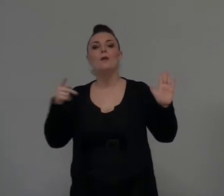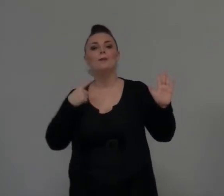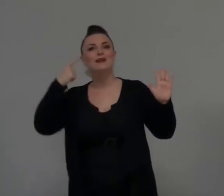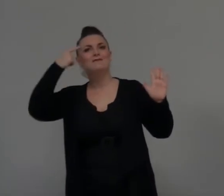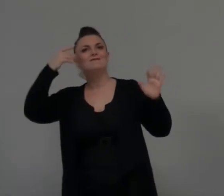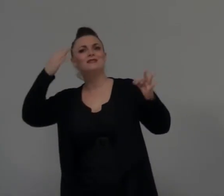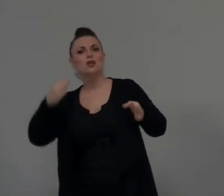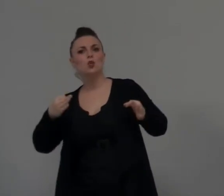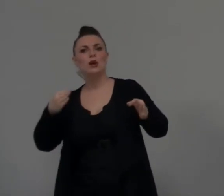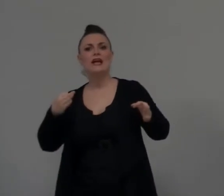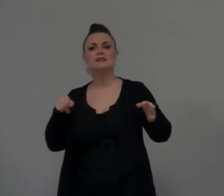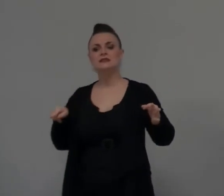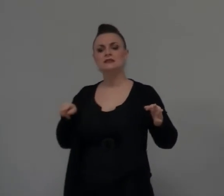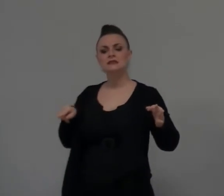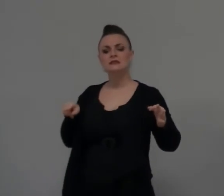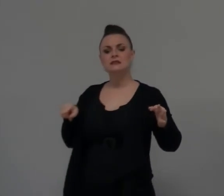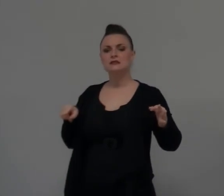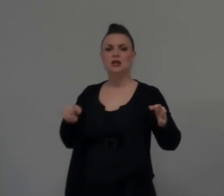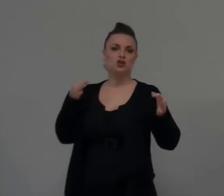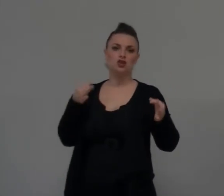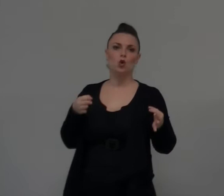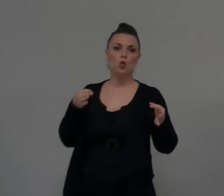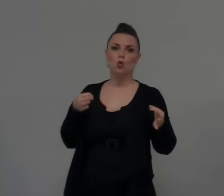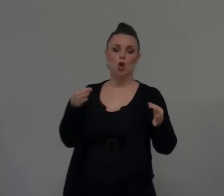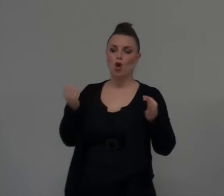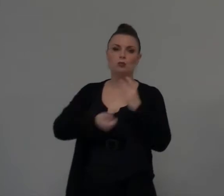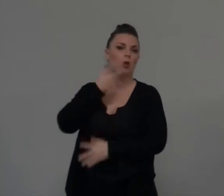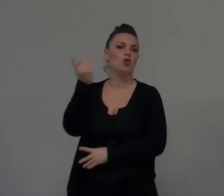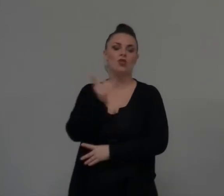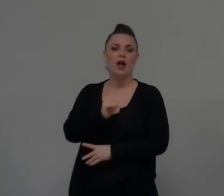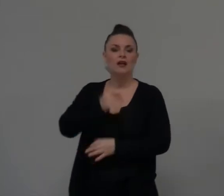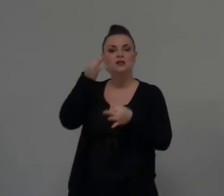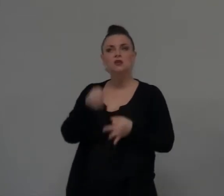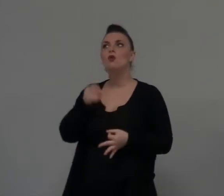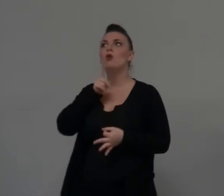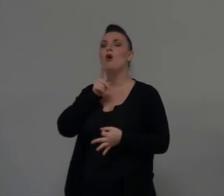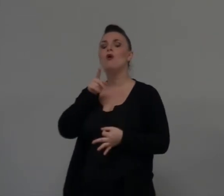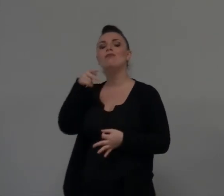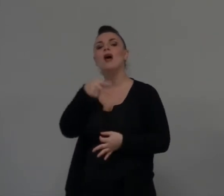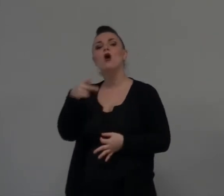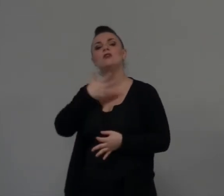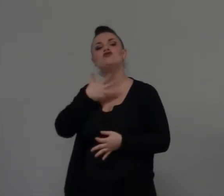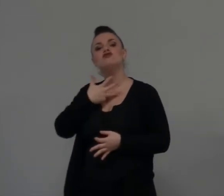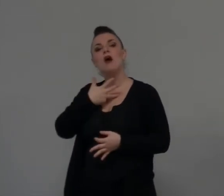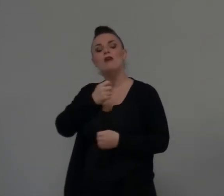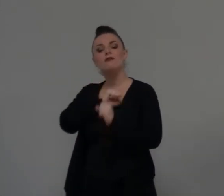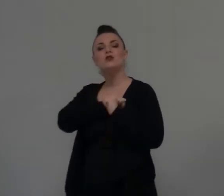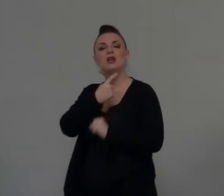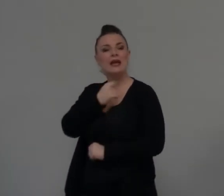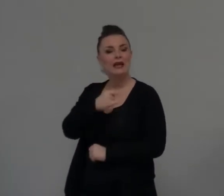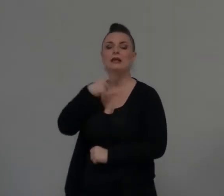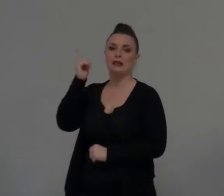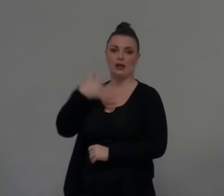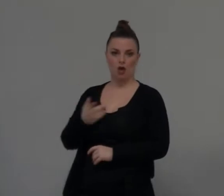non viene da qualche cosa che lei sapeva, ma viene da una fiducia del Signore che Dio stava recuperando. Leggiamo quello